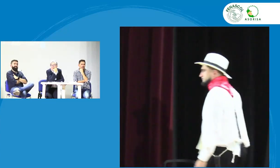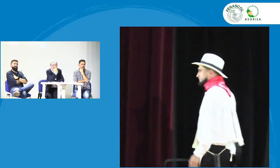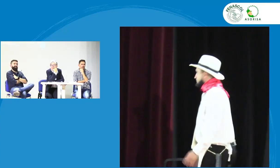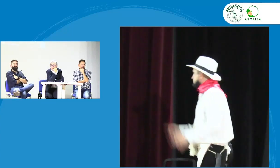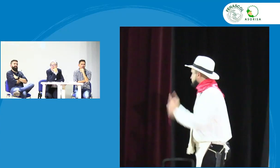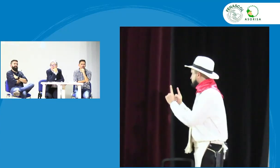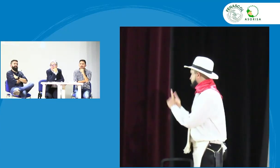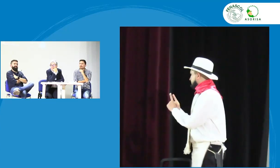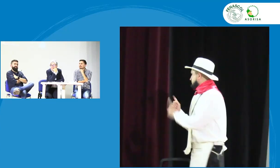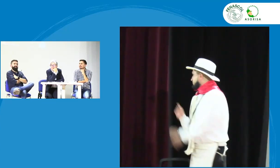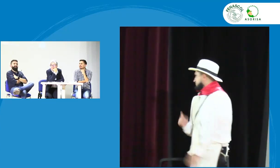para poder terminar